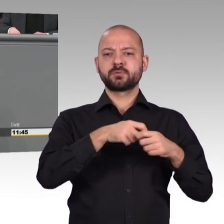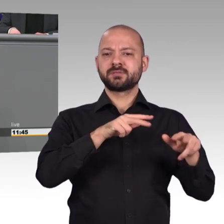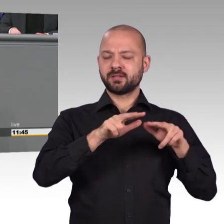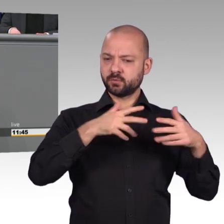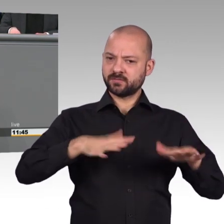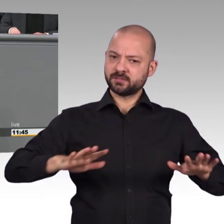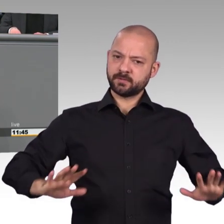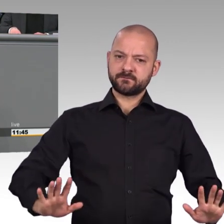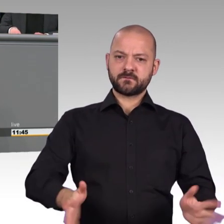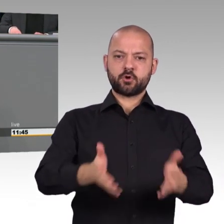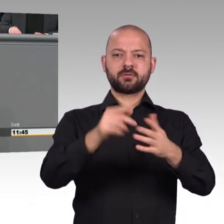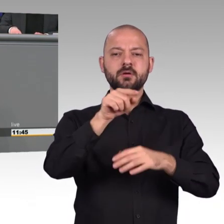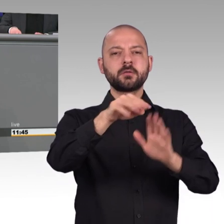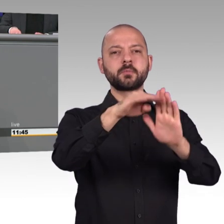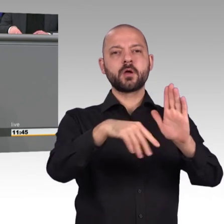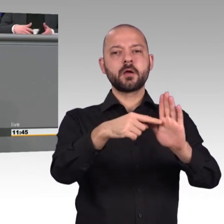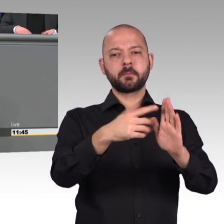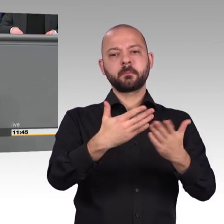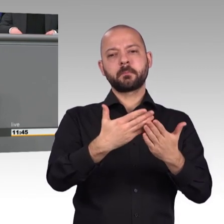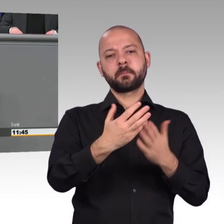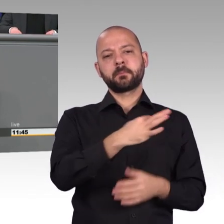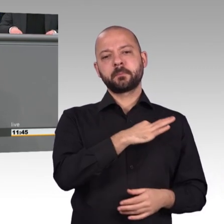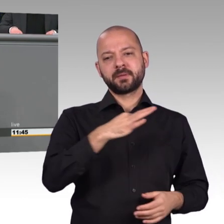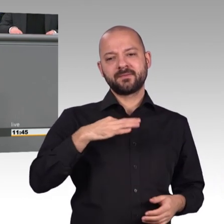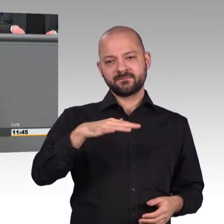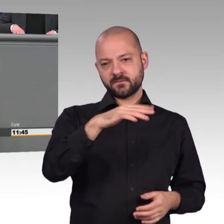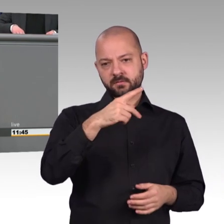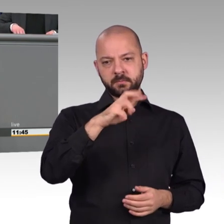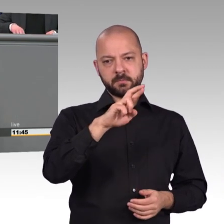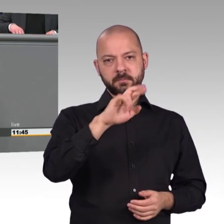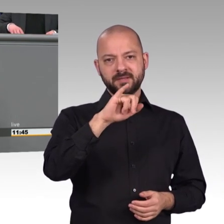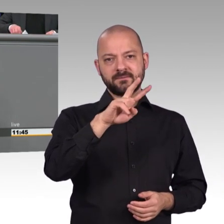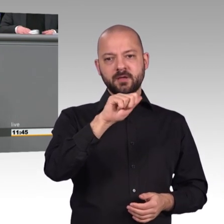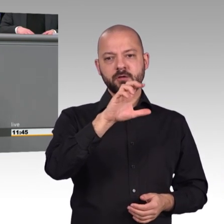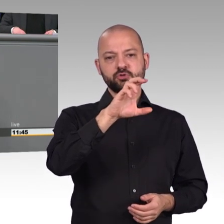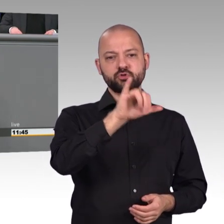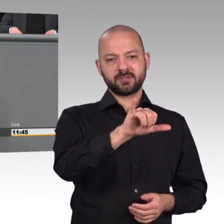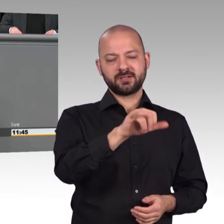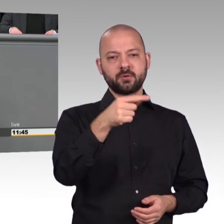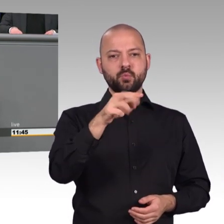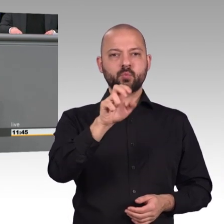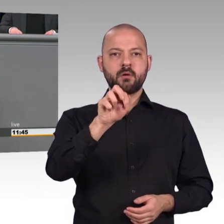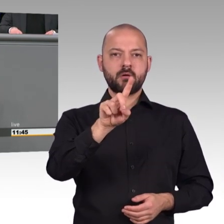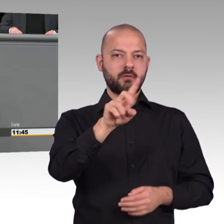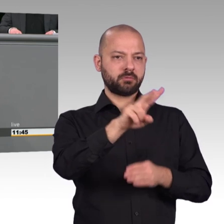Verfahren für eine Ende-zu-Ende-Verschlüsselung der E-Mail-Kommunikation. Beides sehr sinnvolle Programme, die die Bundesregierung unterstützt. Und im